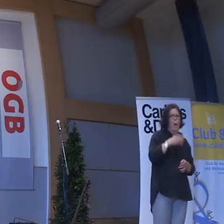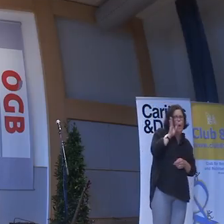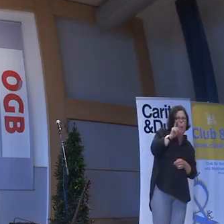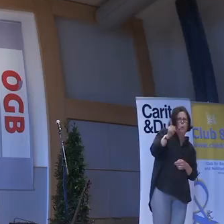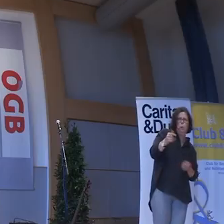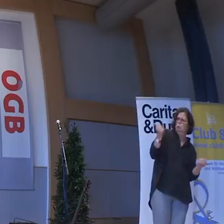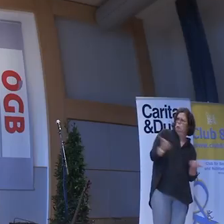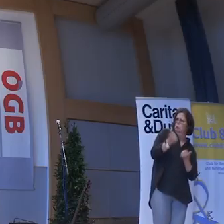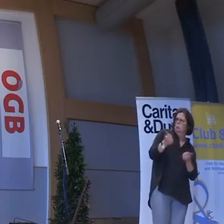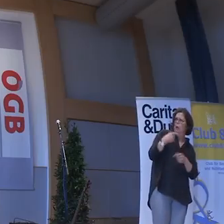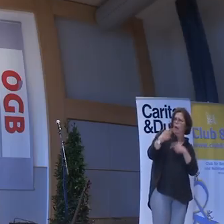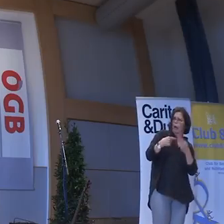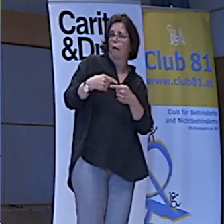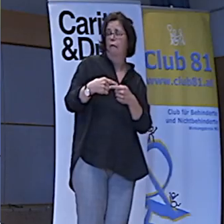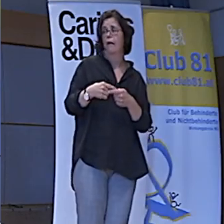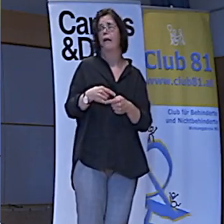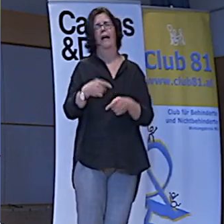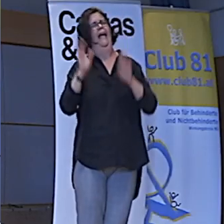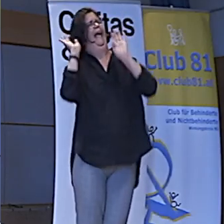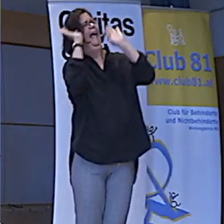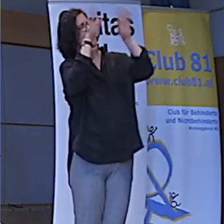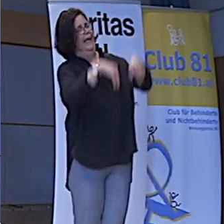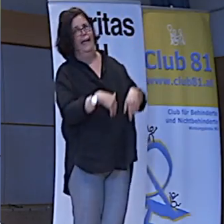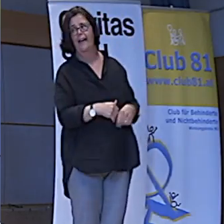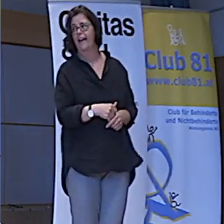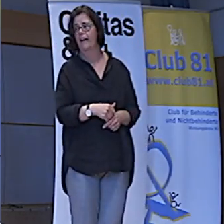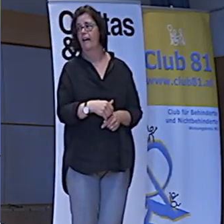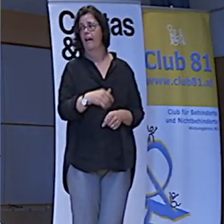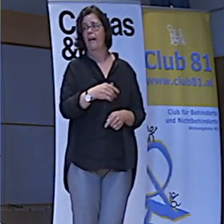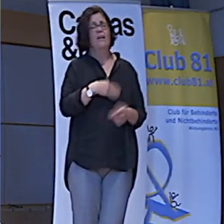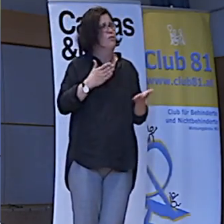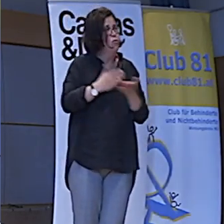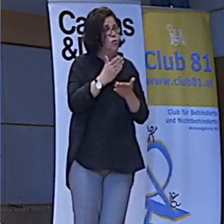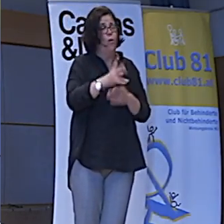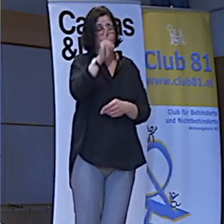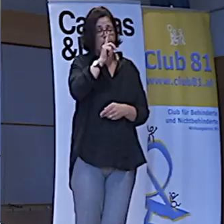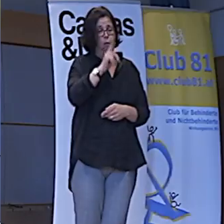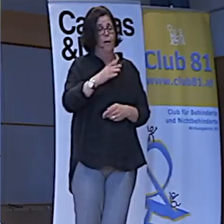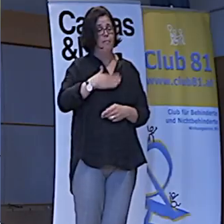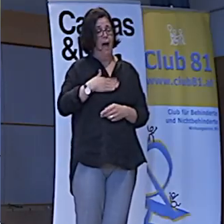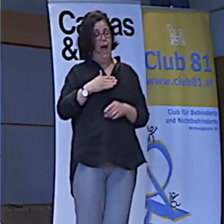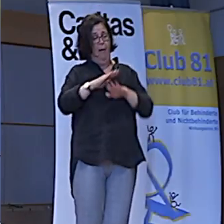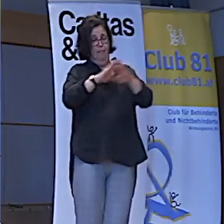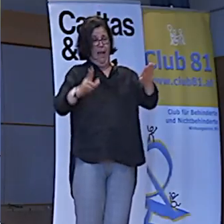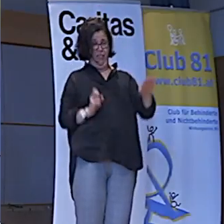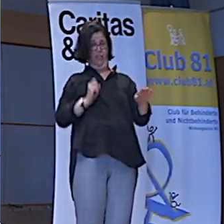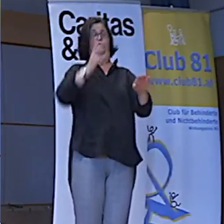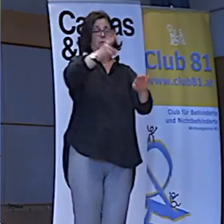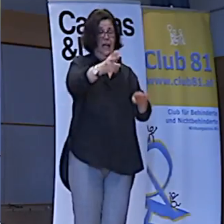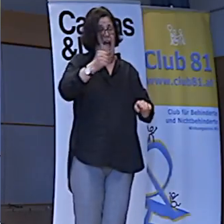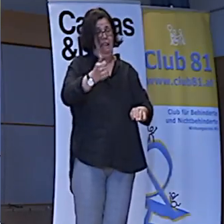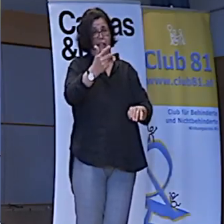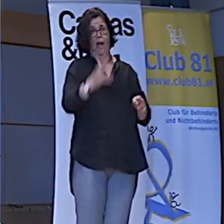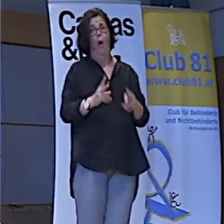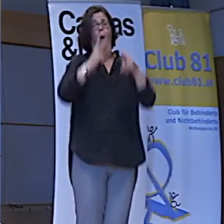es echt rund gegangen. Ich sagte zu einer. Geh mal was. Ich hab die ganze Zeit probiert, aufs Bett aufzukommen. Und nachher